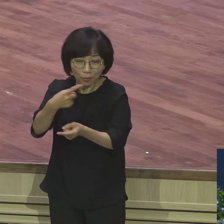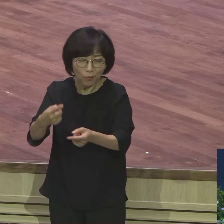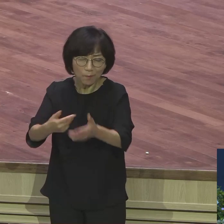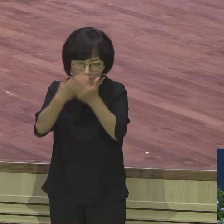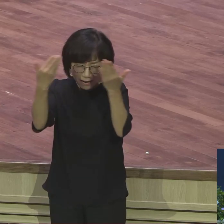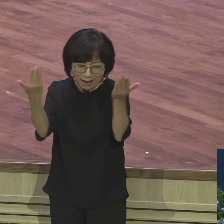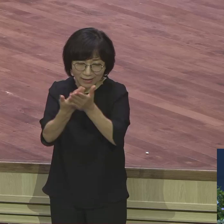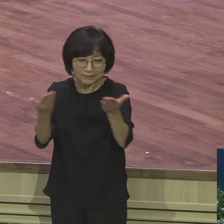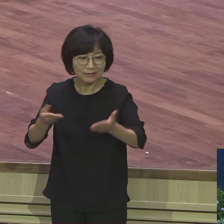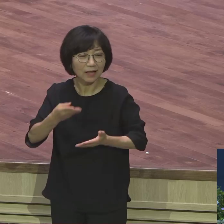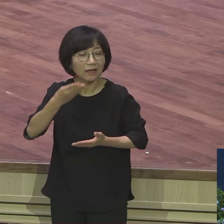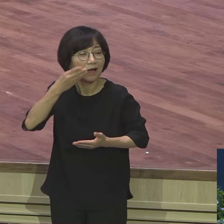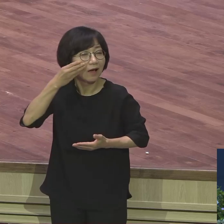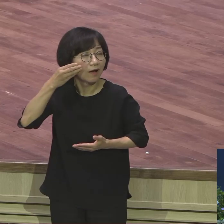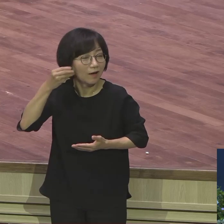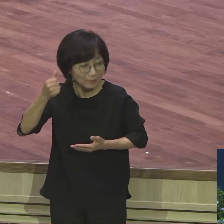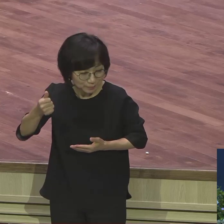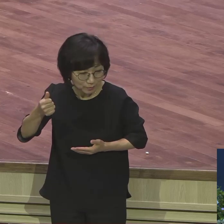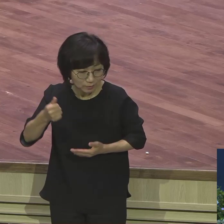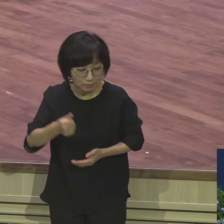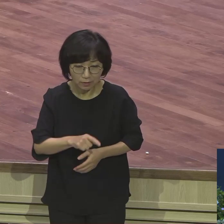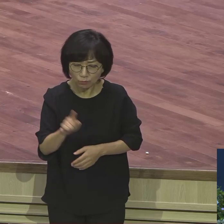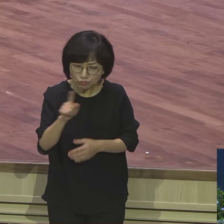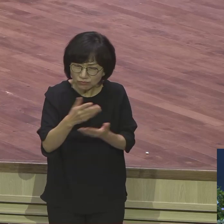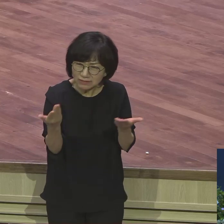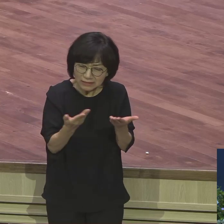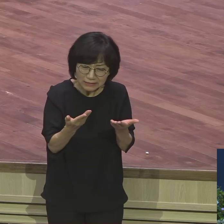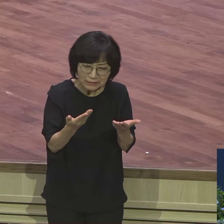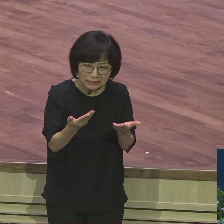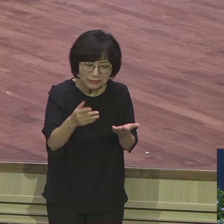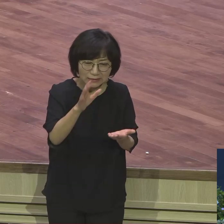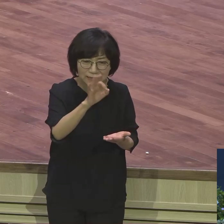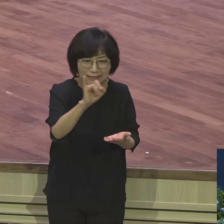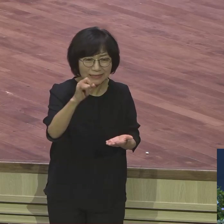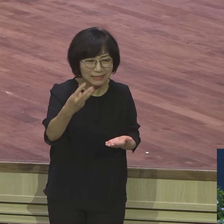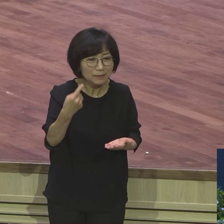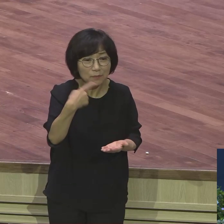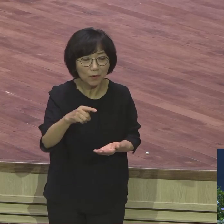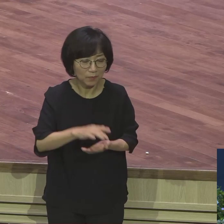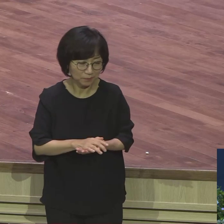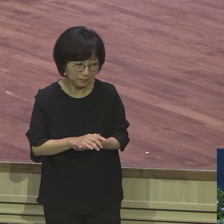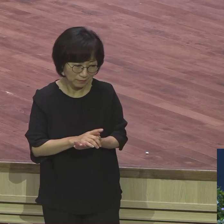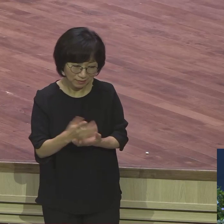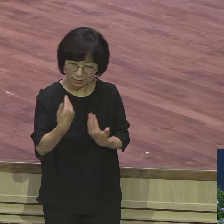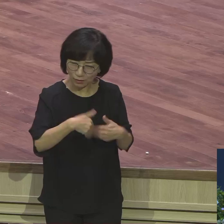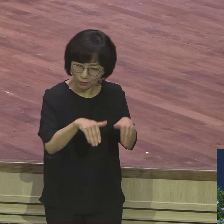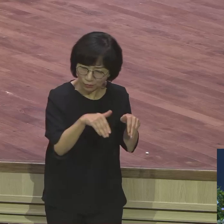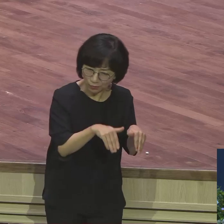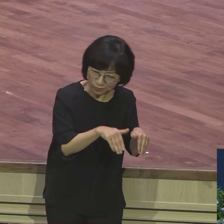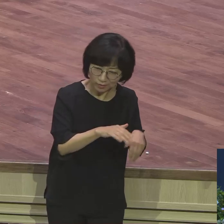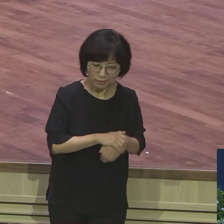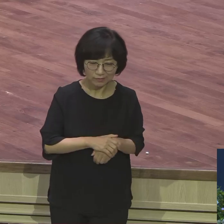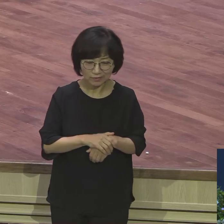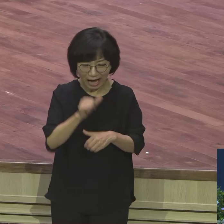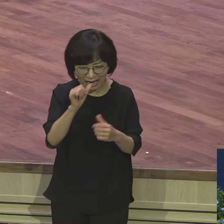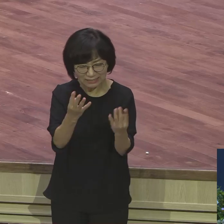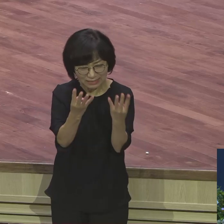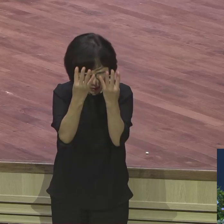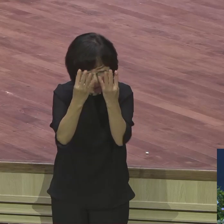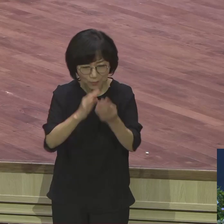되어 있는데 여기서 무슨 일이라는 것은 요셉처럼 노예로 팔려가거나 감옥에 들어가거나 이럴